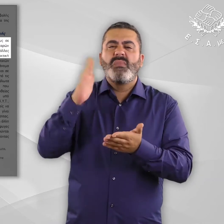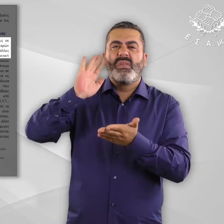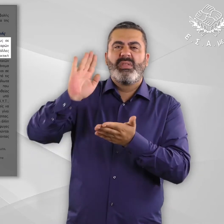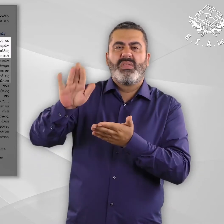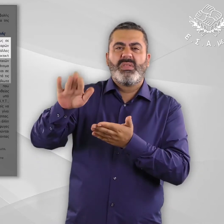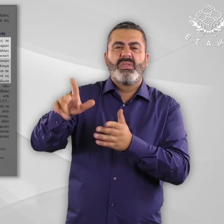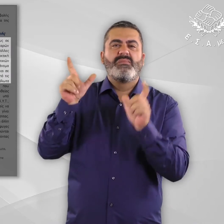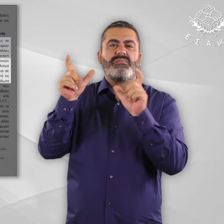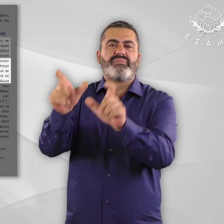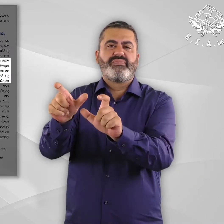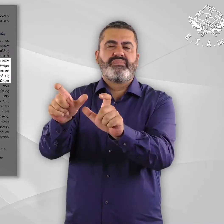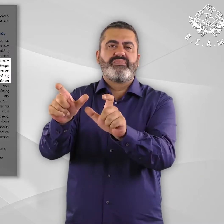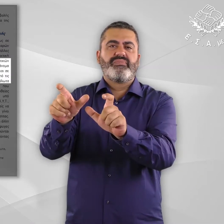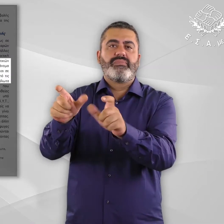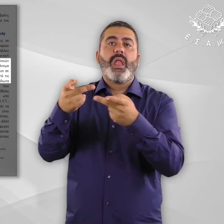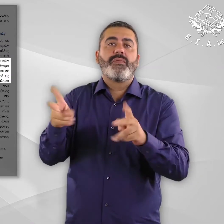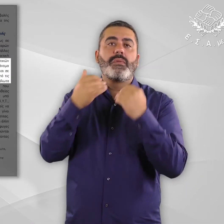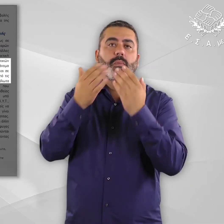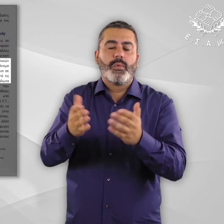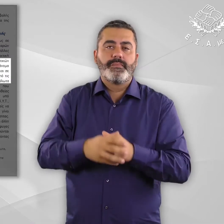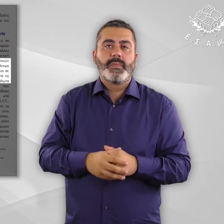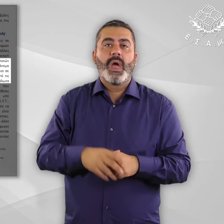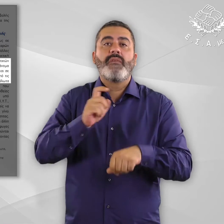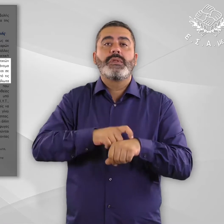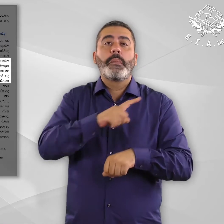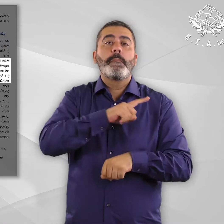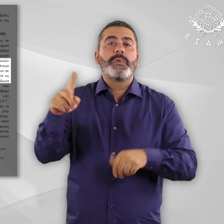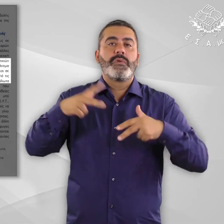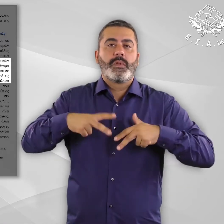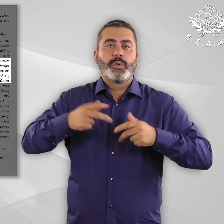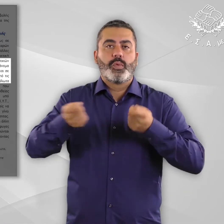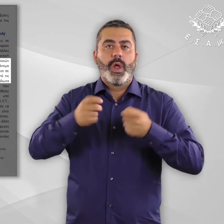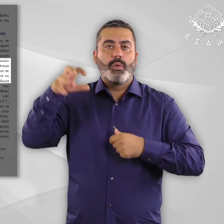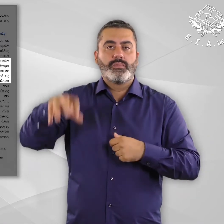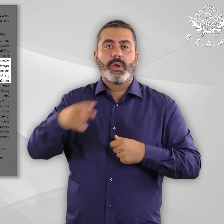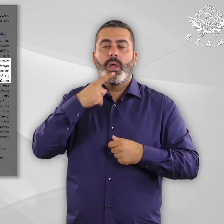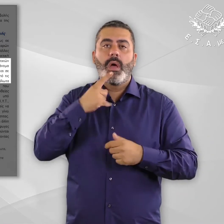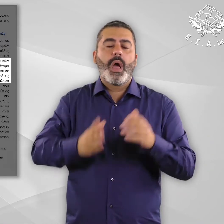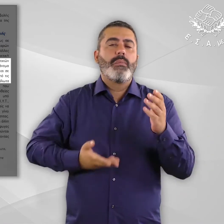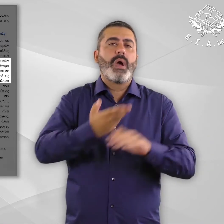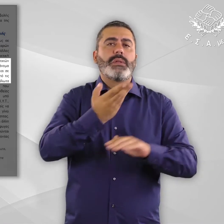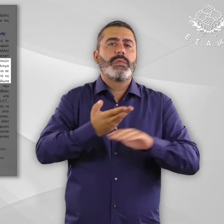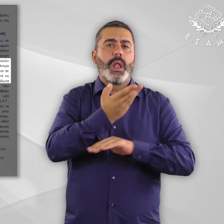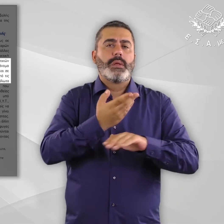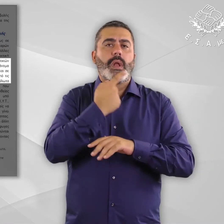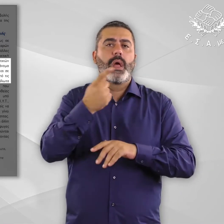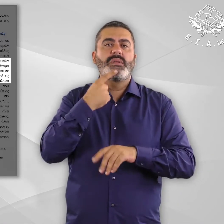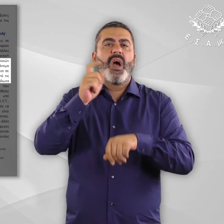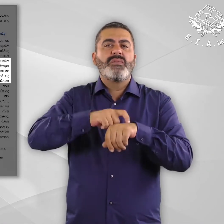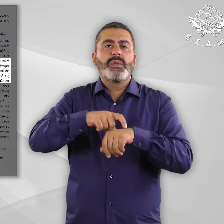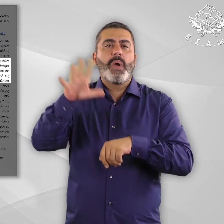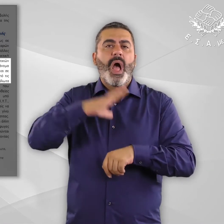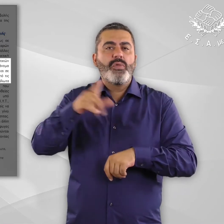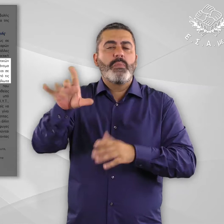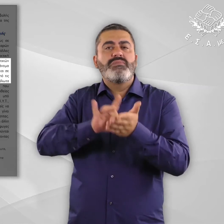επιβολής κράτησης. Σύμφωνα με καταγγελίες μη κυβερνητικών οργανώσεων, δεν είναι επίσης λίγοι όσοι απαλλάβνονται παράνομα από